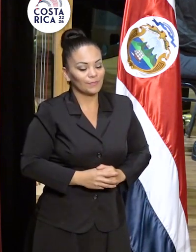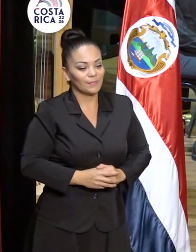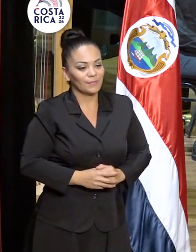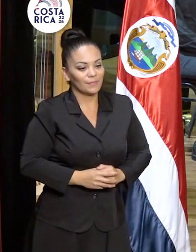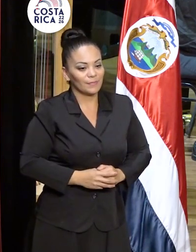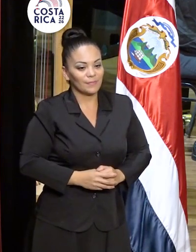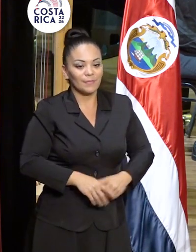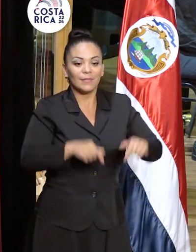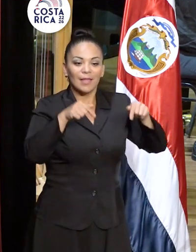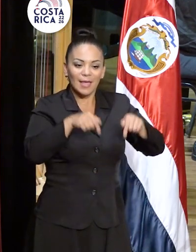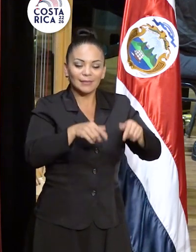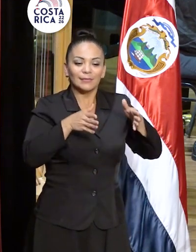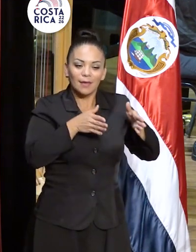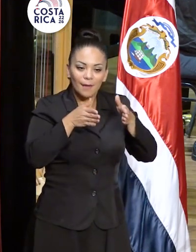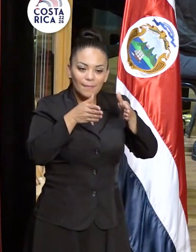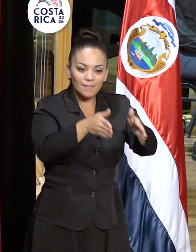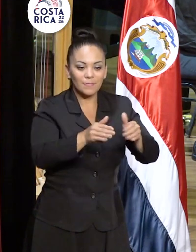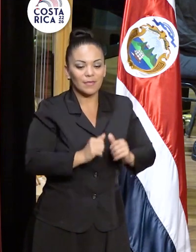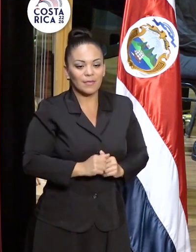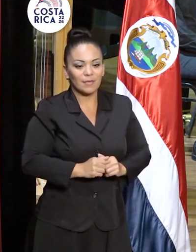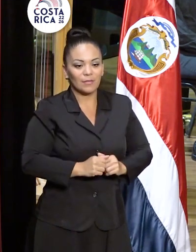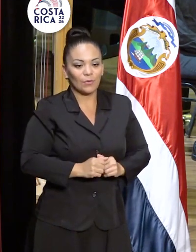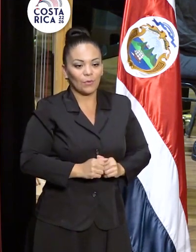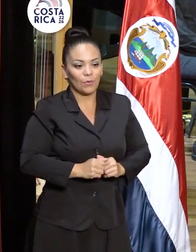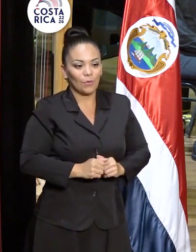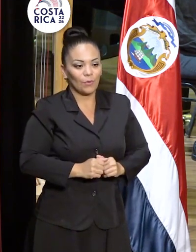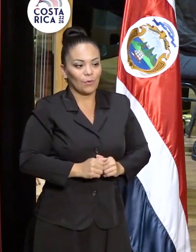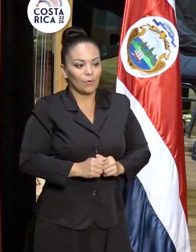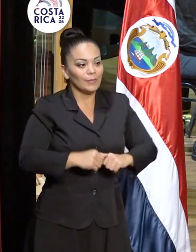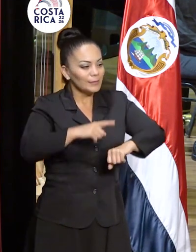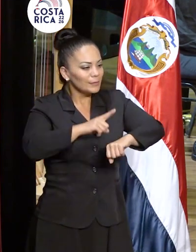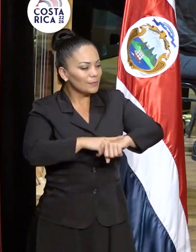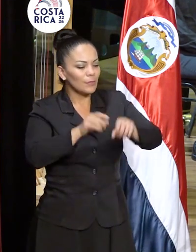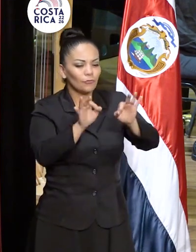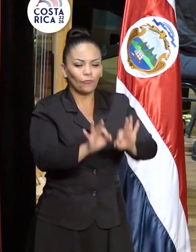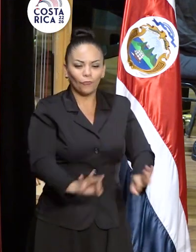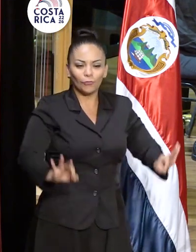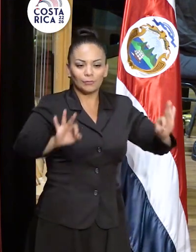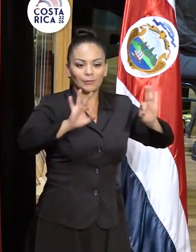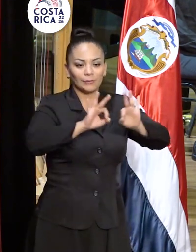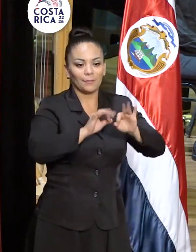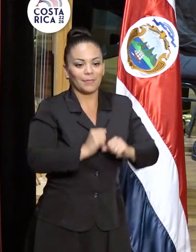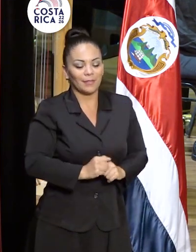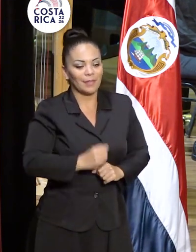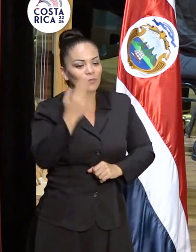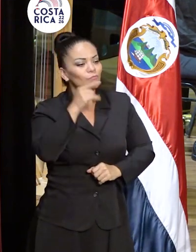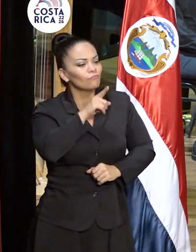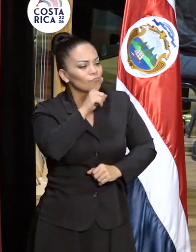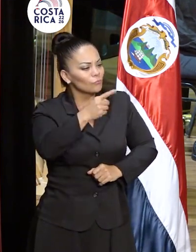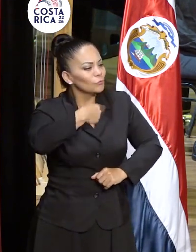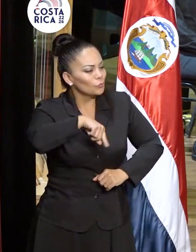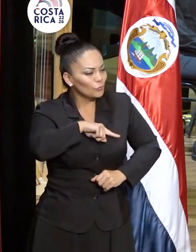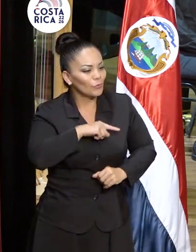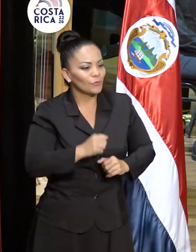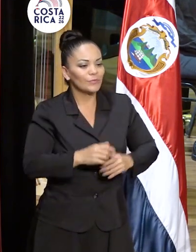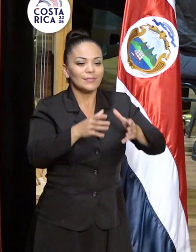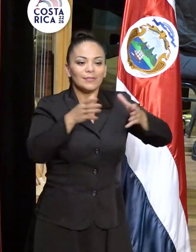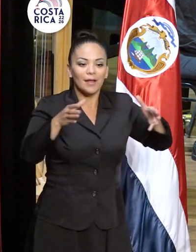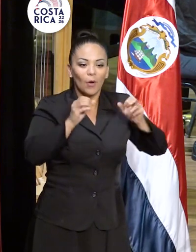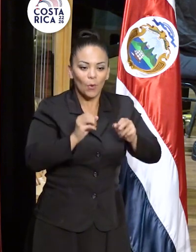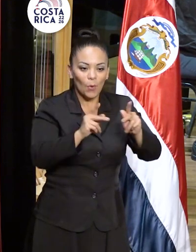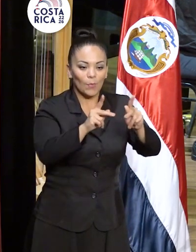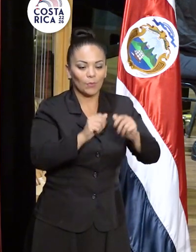este camino, esta época ha sido fundamental, porque hemos tenido la gran